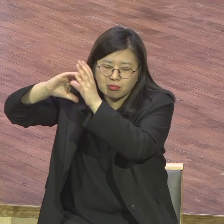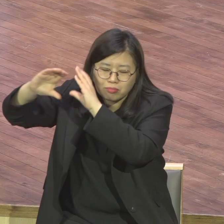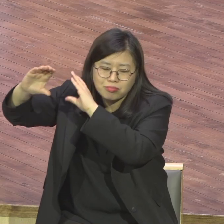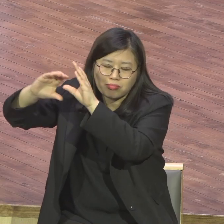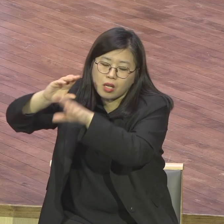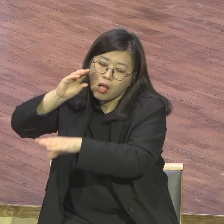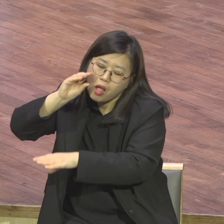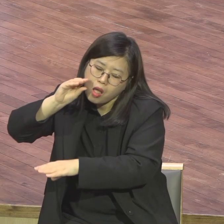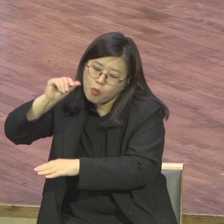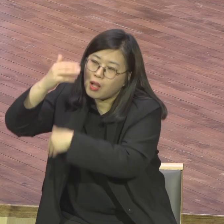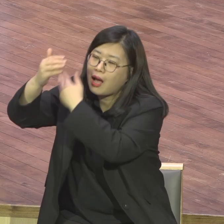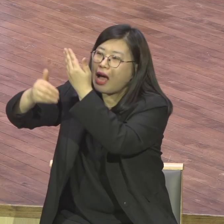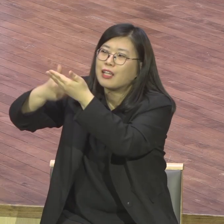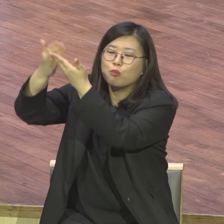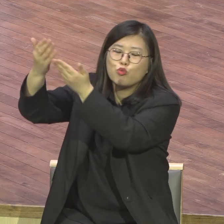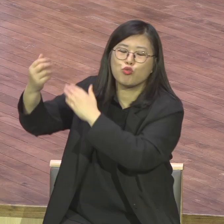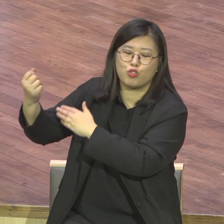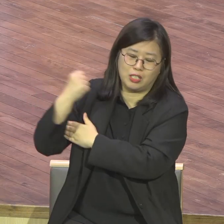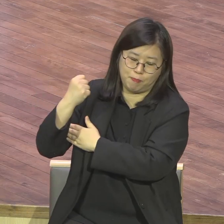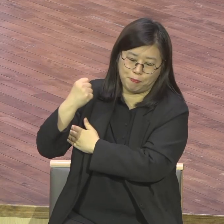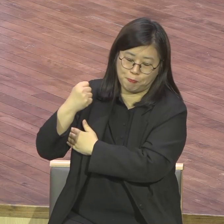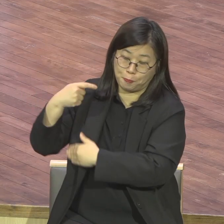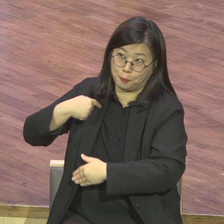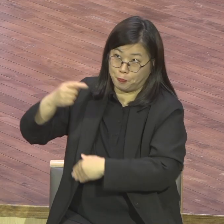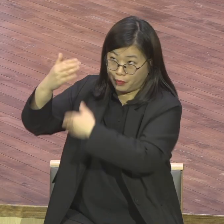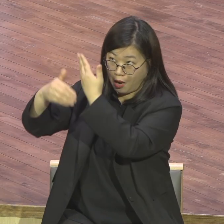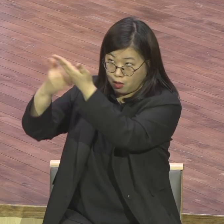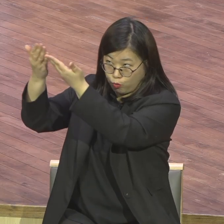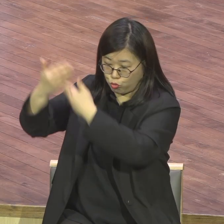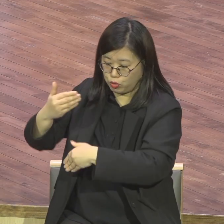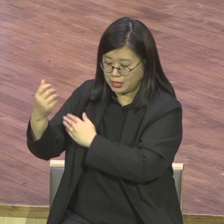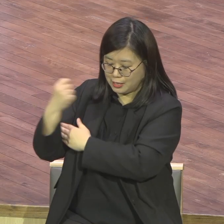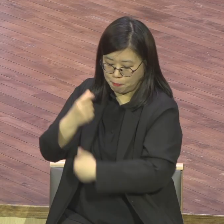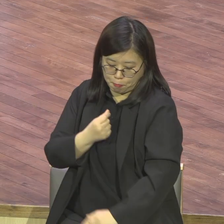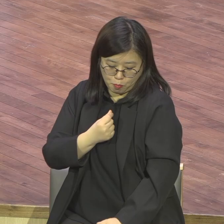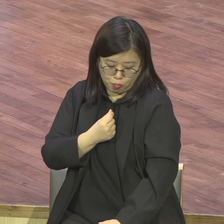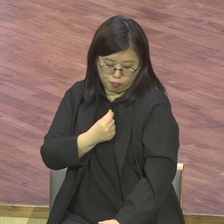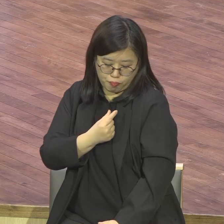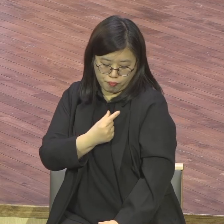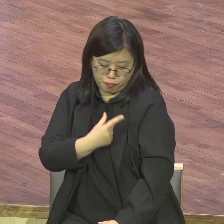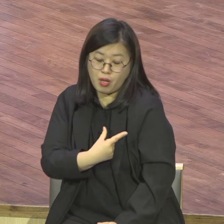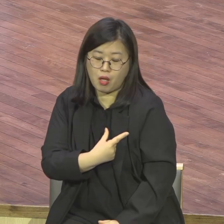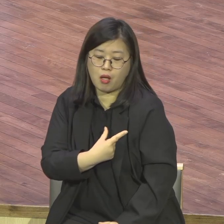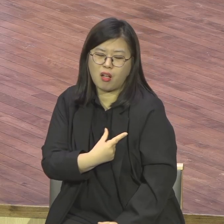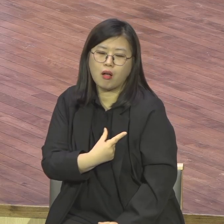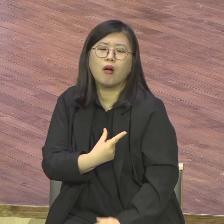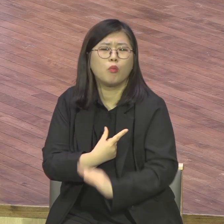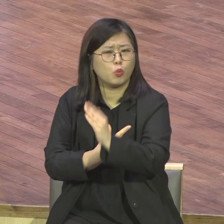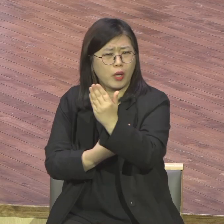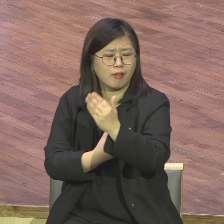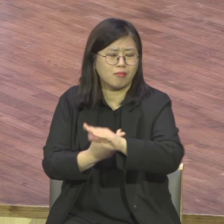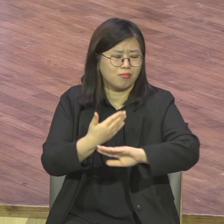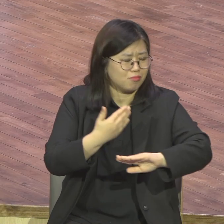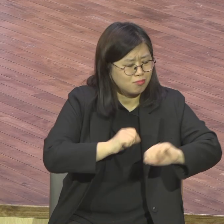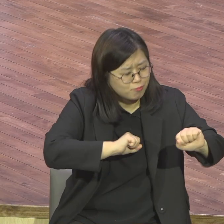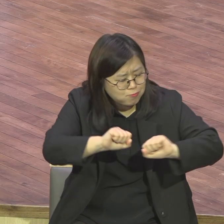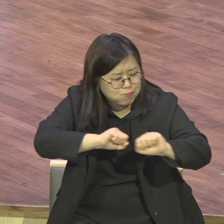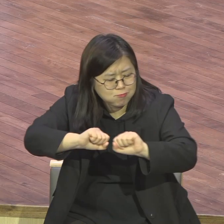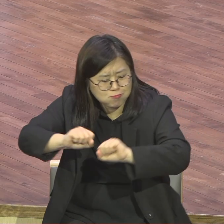잔머리 울려하면서 맨날 그렇게 인본주의를 하면요. 엔코 되면 엔코 힘들어가지고 나중에 힘 다 빠져 자기가